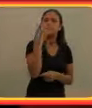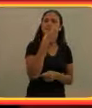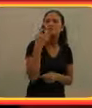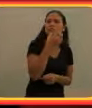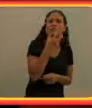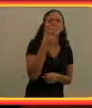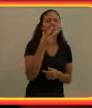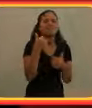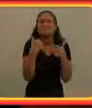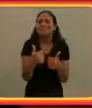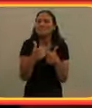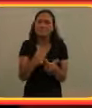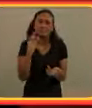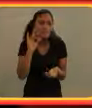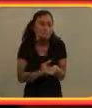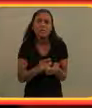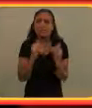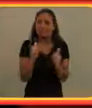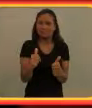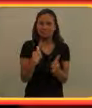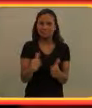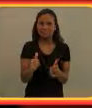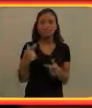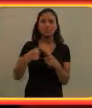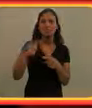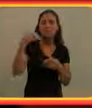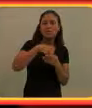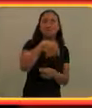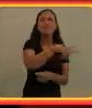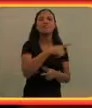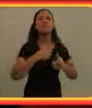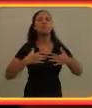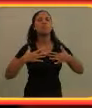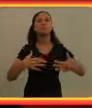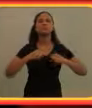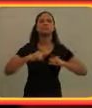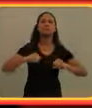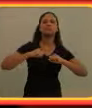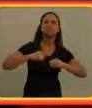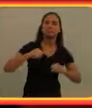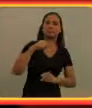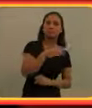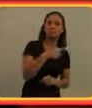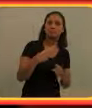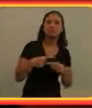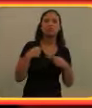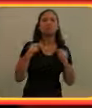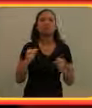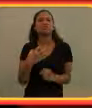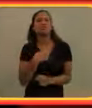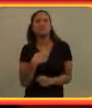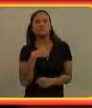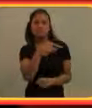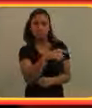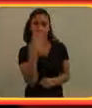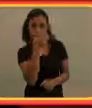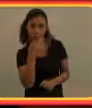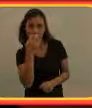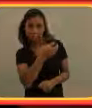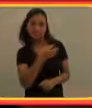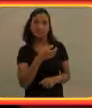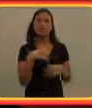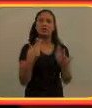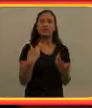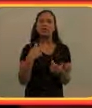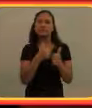Eu acho que hip-hop ganhou meu interesse. Porque o ritmo da música era muito bacana. Realmente legal, possui a batida nele. Porque eu podia seguir a música,